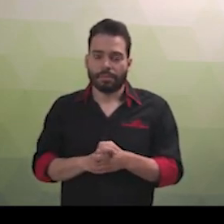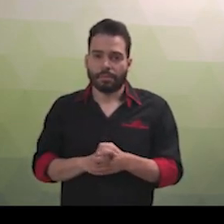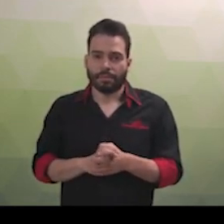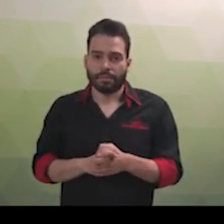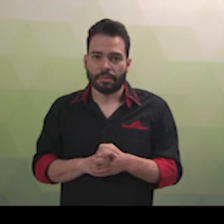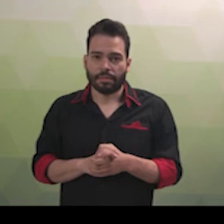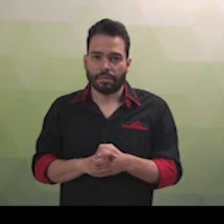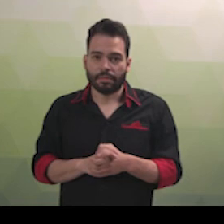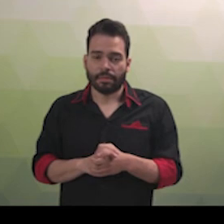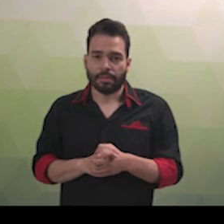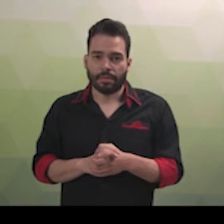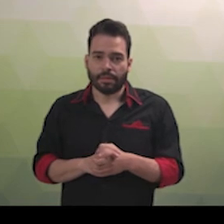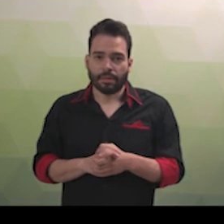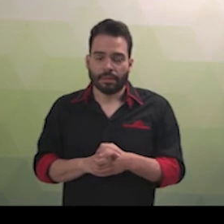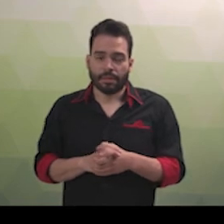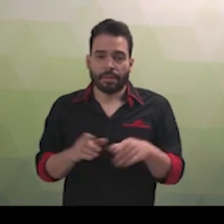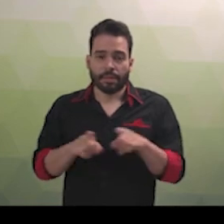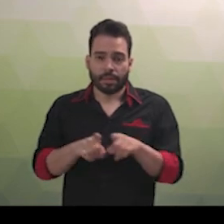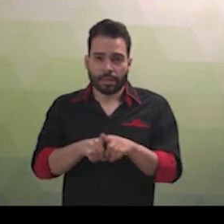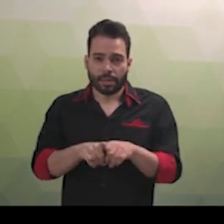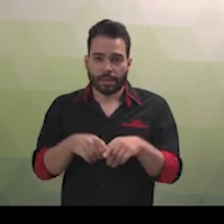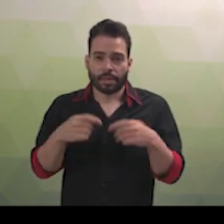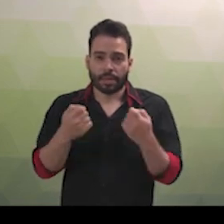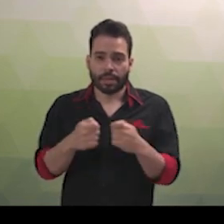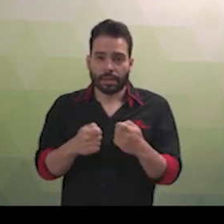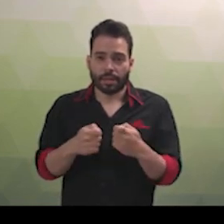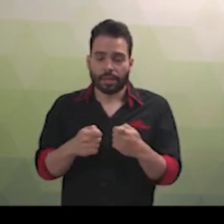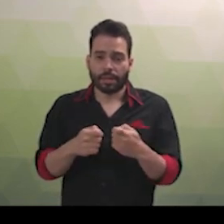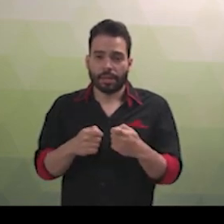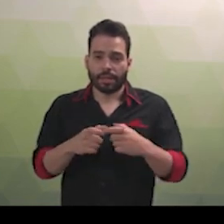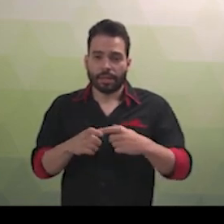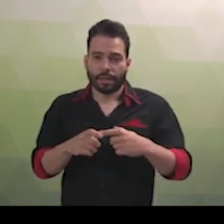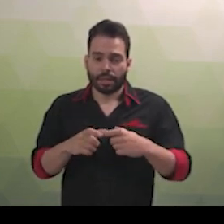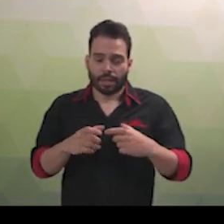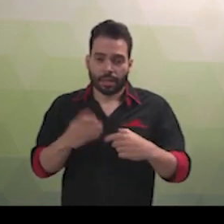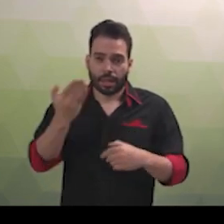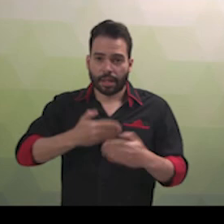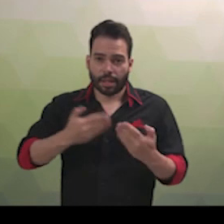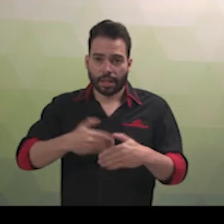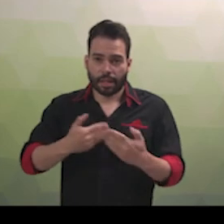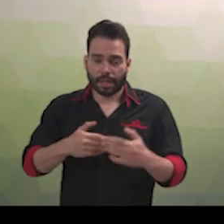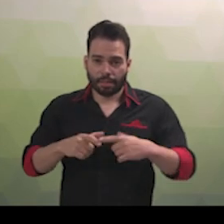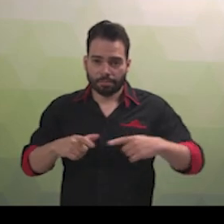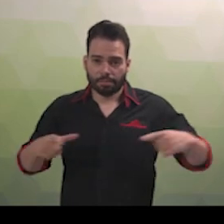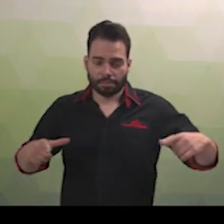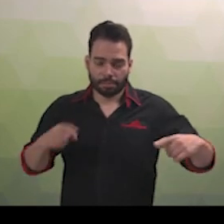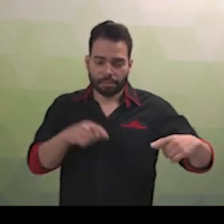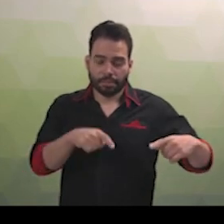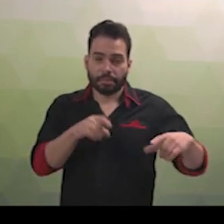formatos acessíveis para atendimento às necessidades específicas do candidato com deficiência. Tradução